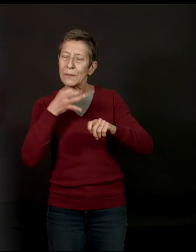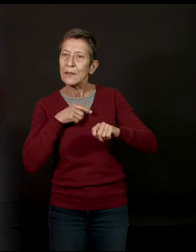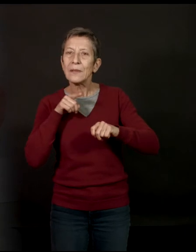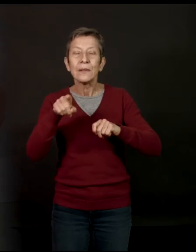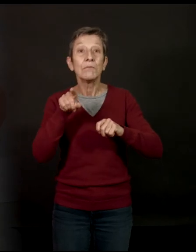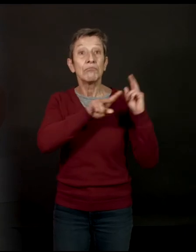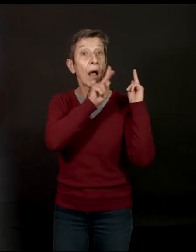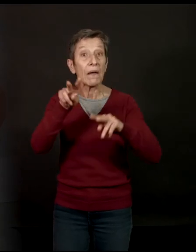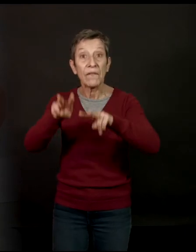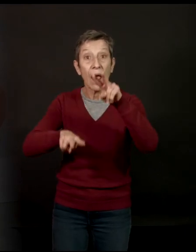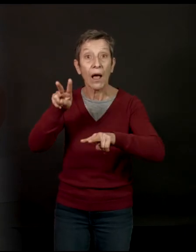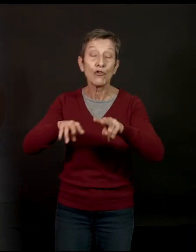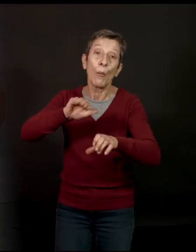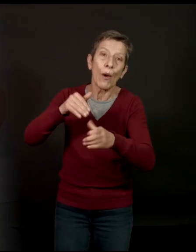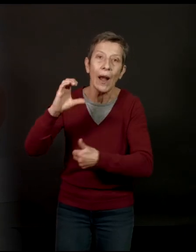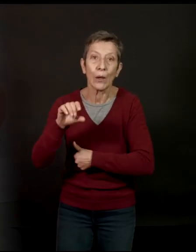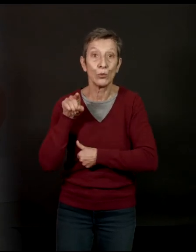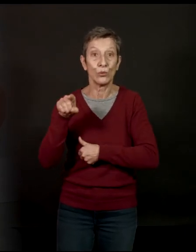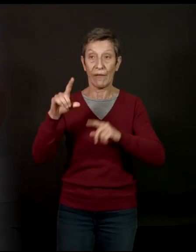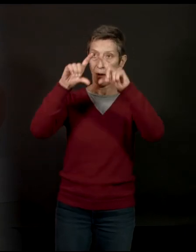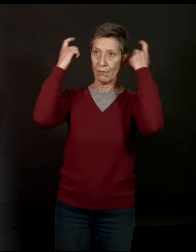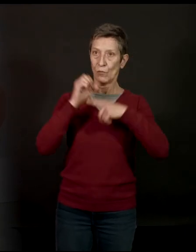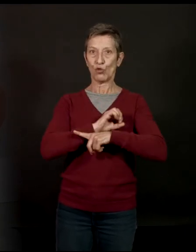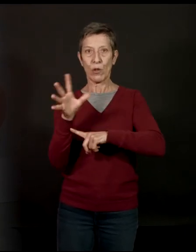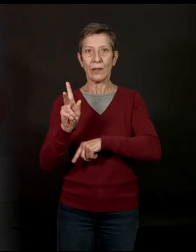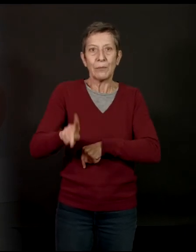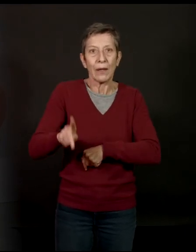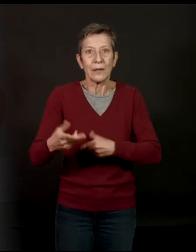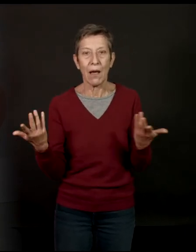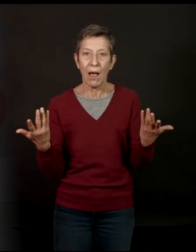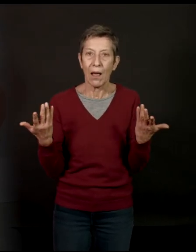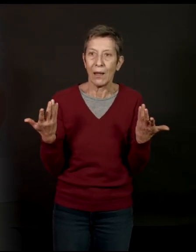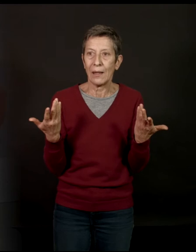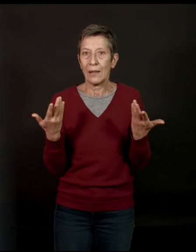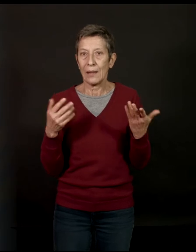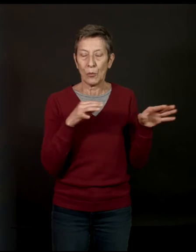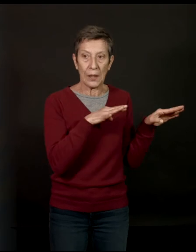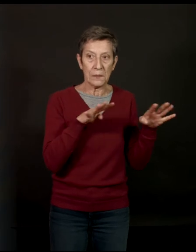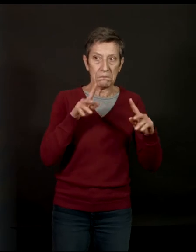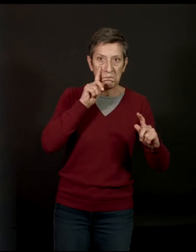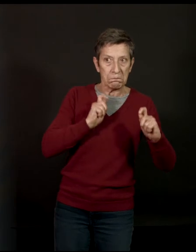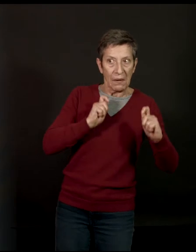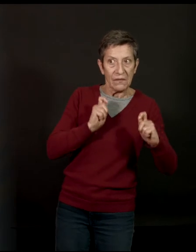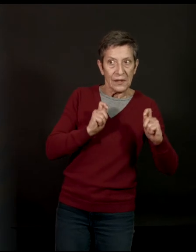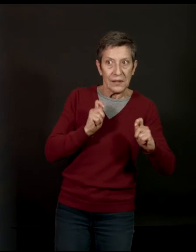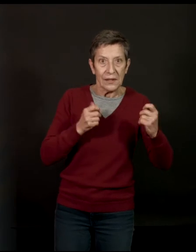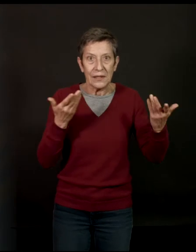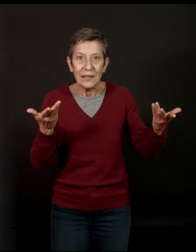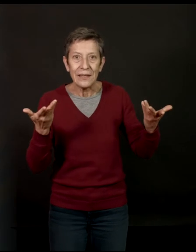journaliste, parisien, on peut être confronté à une défiance de la part des gens aujourd'hui. Est-ce